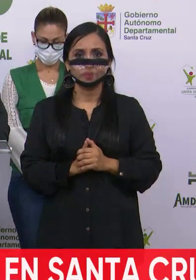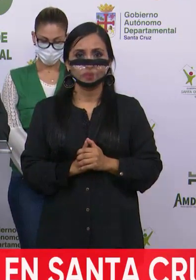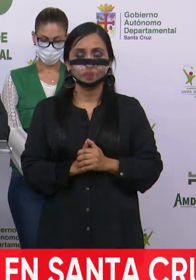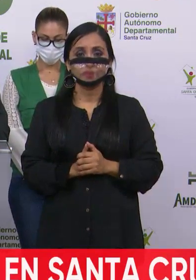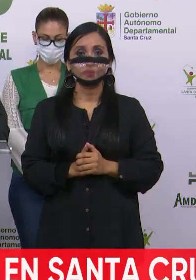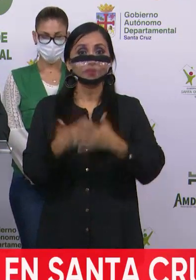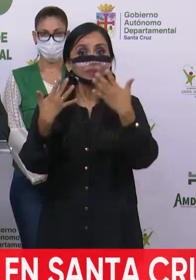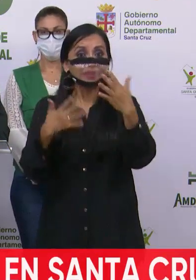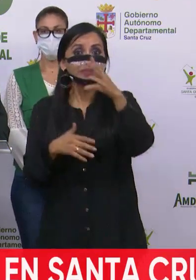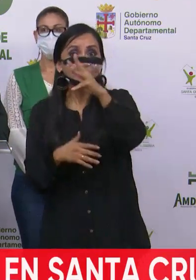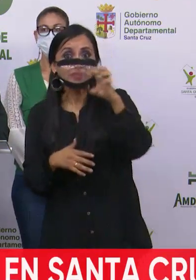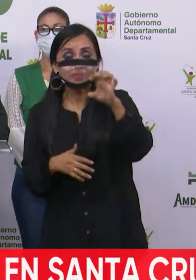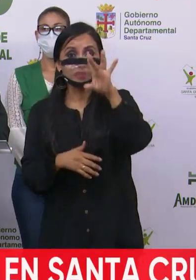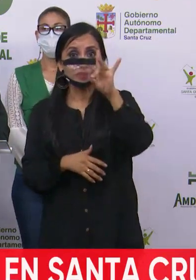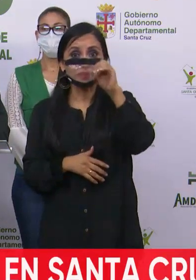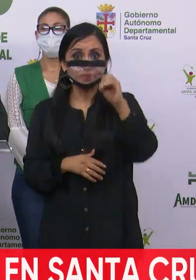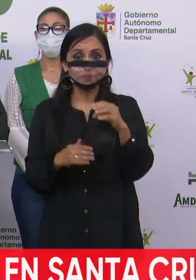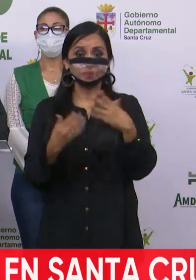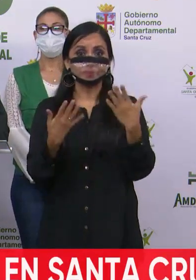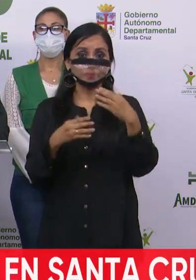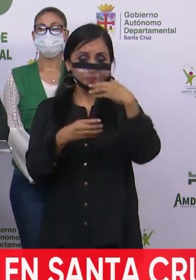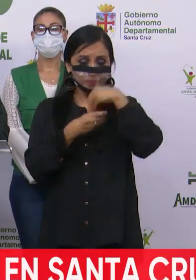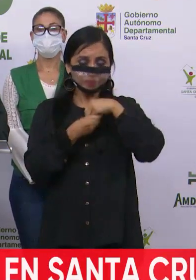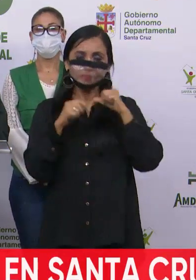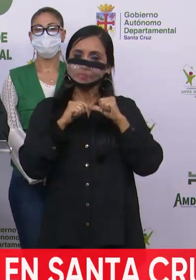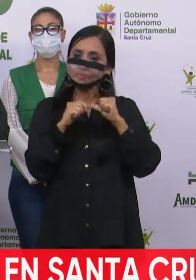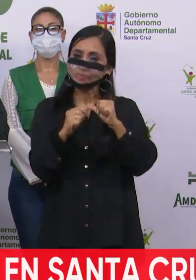Tenemos 680 casos activos,